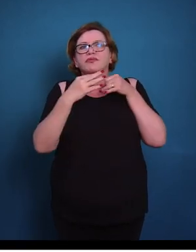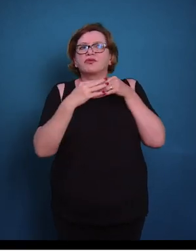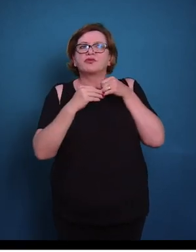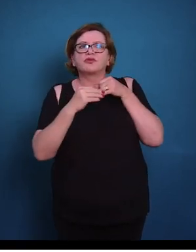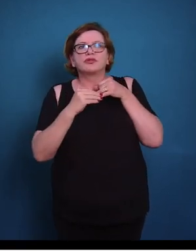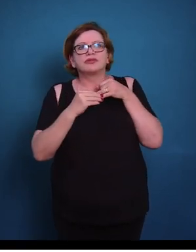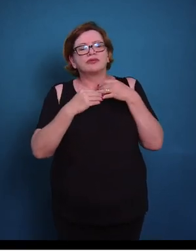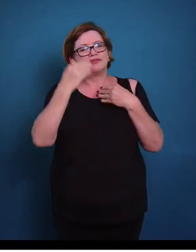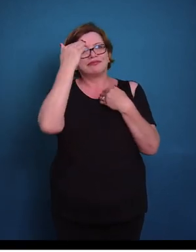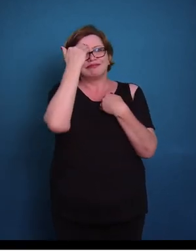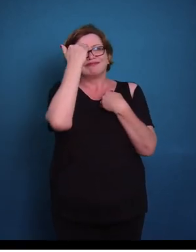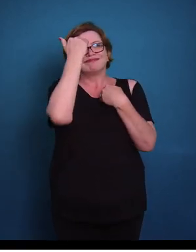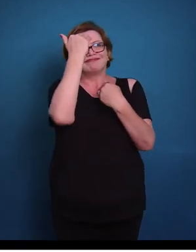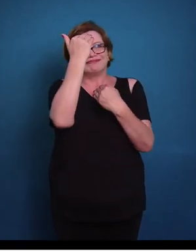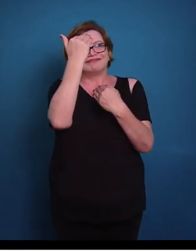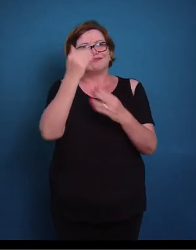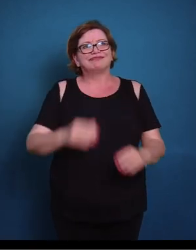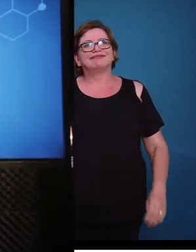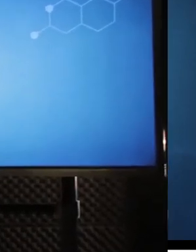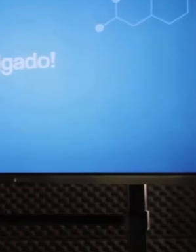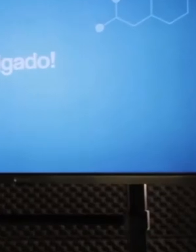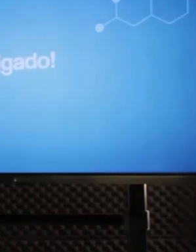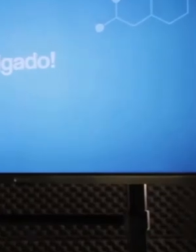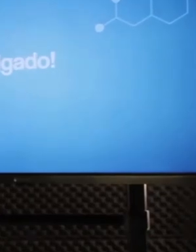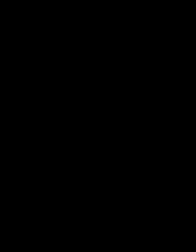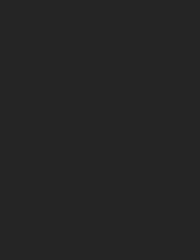Seria isso. Muito obrigado. Até mais, pessoal.